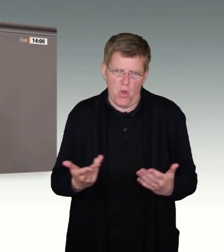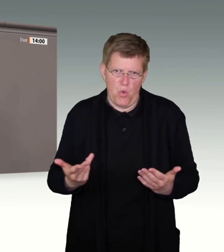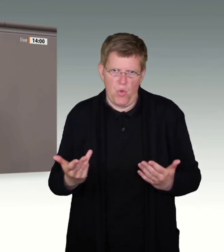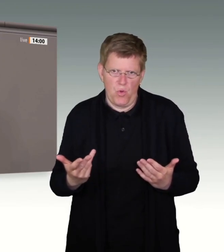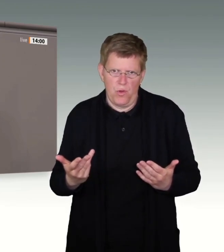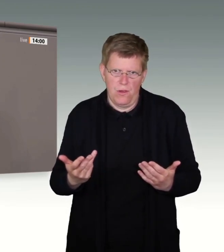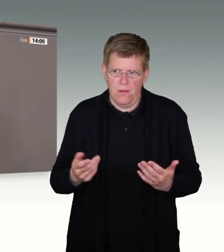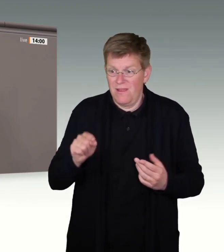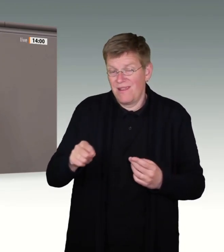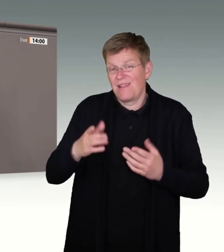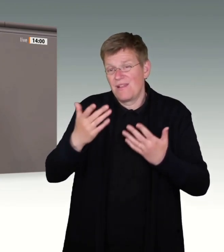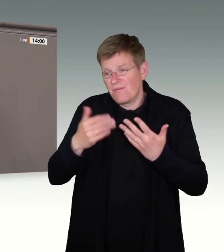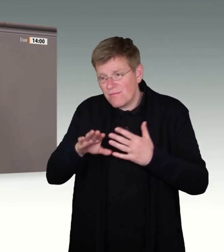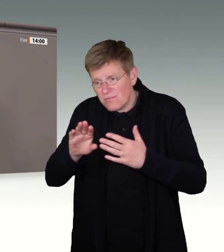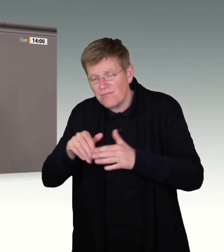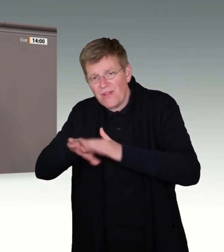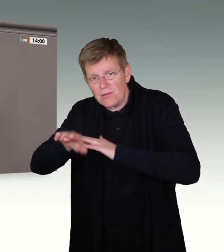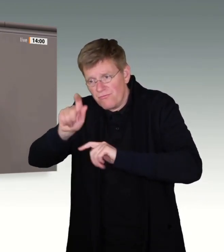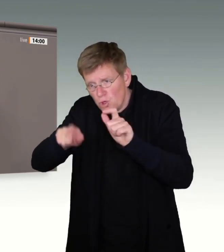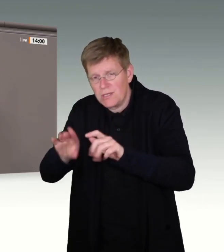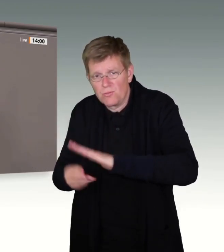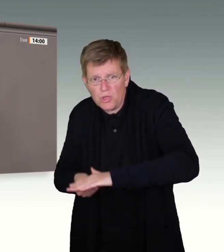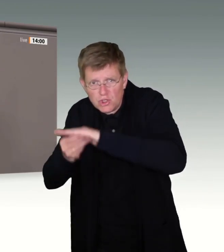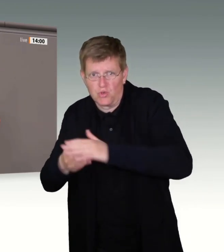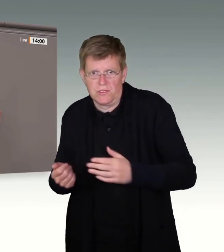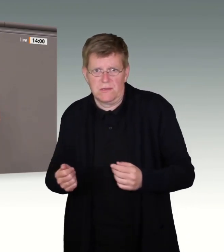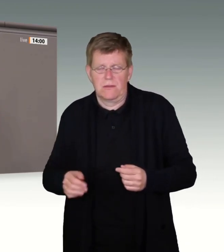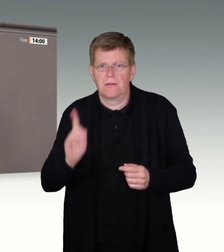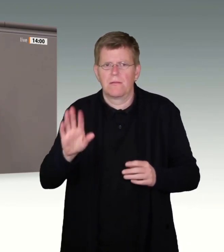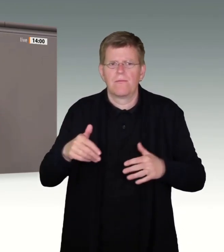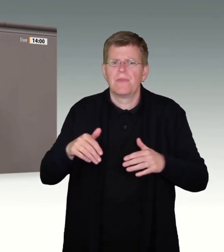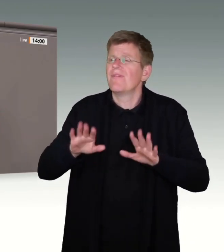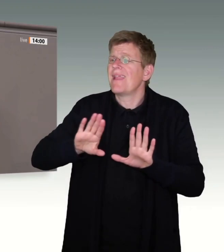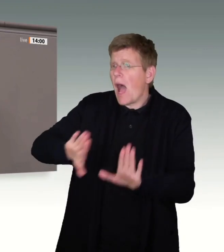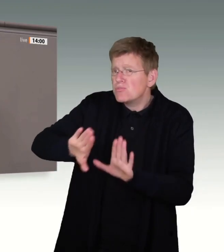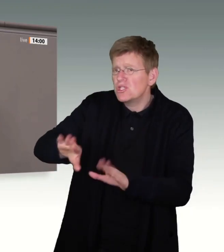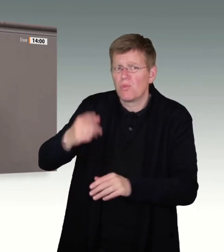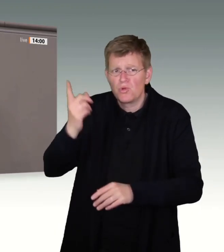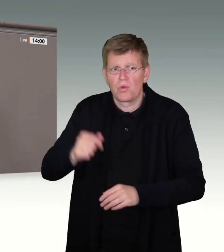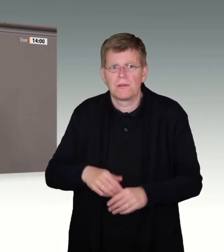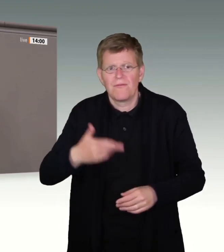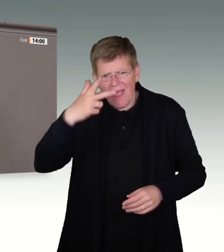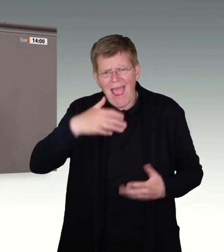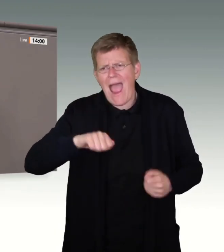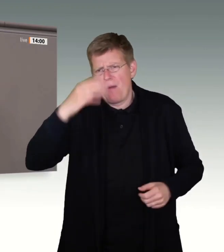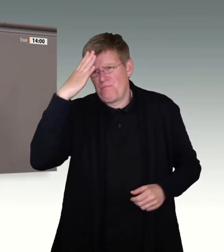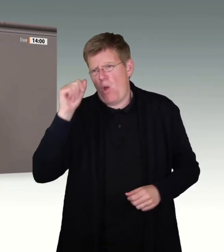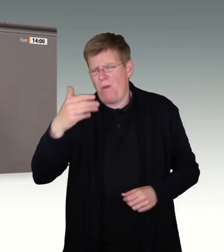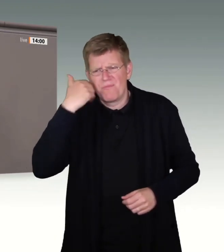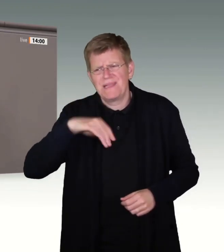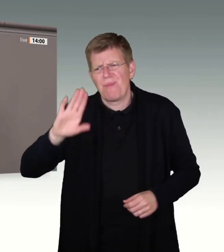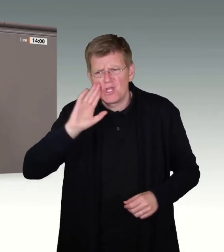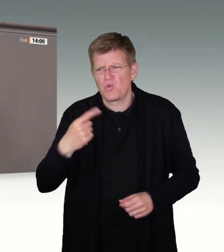und gerade in der Ausnahmesituation einer drohenden Abschiebung. Herr Baumann, es wäre schön, wenn Sie zuhören können. Sie sind die ganze Zeit am Quatschen.